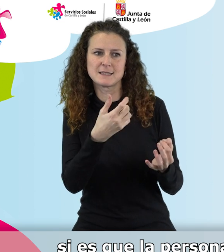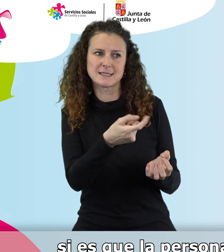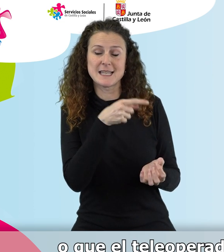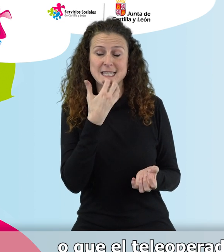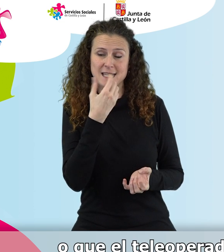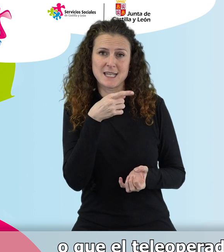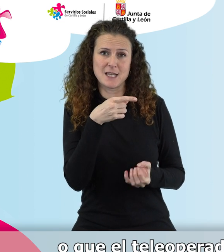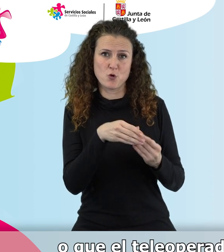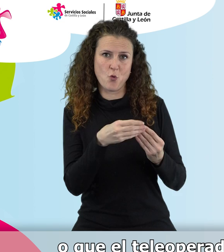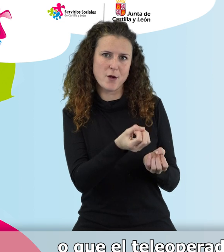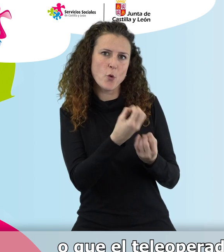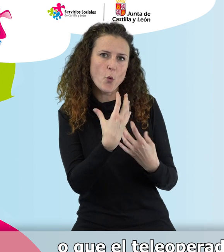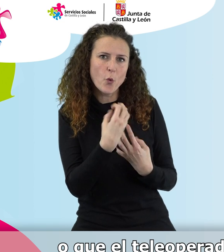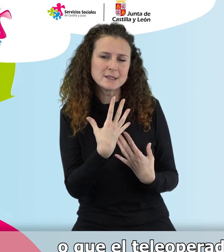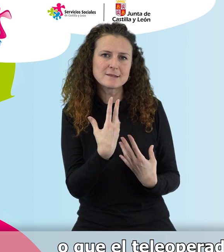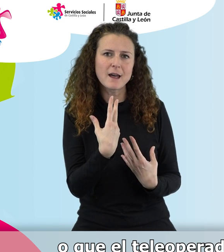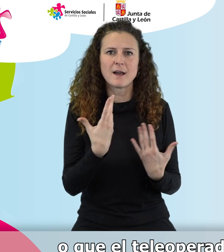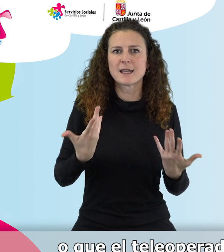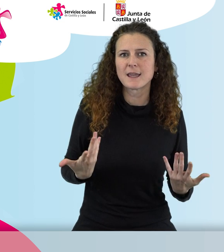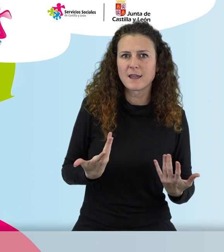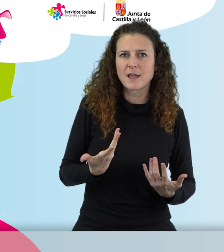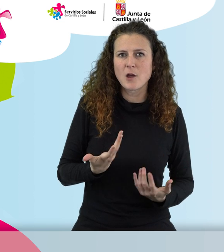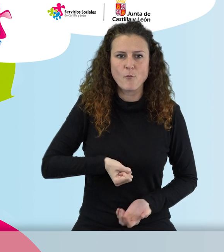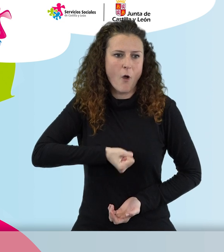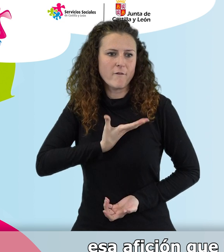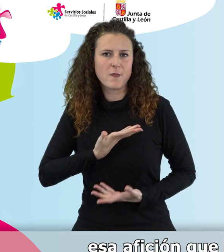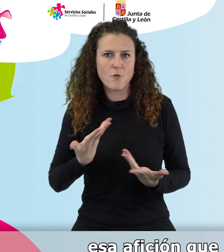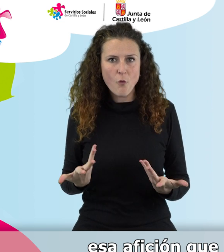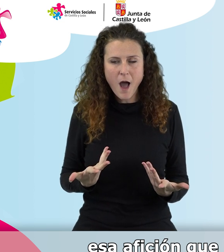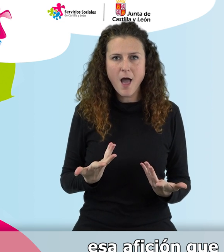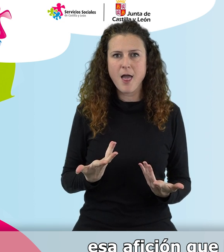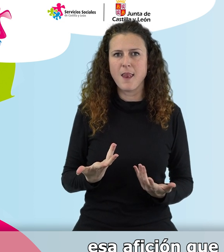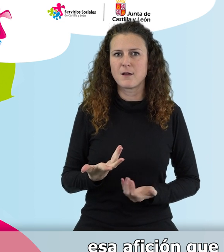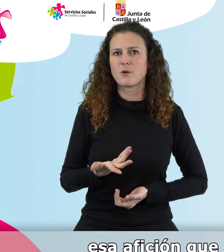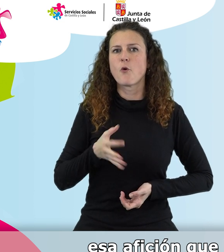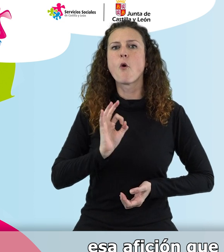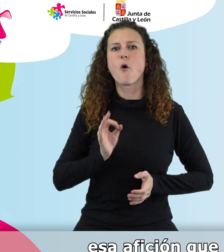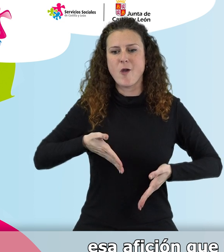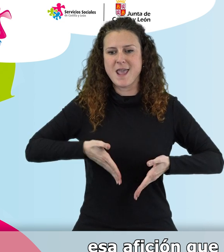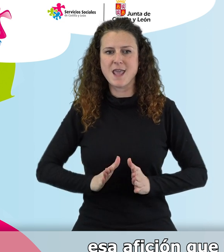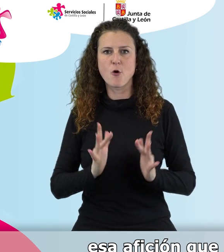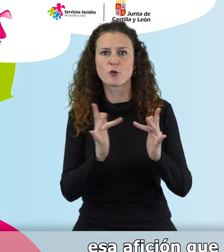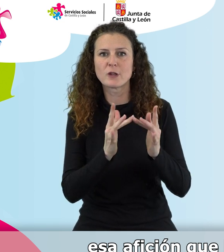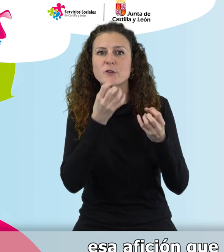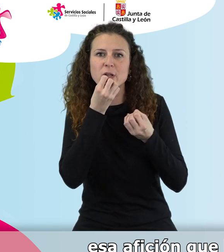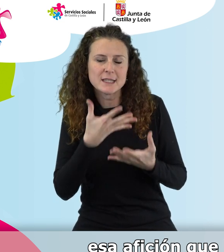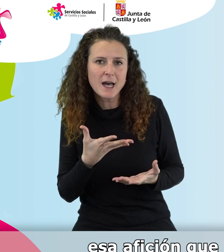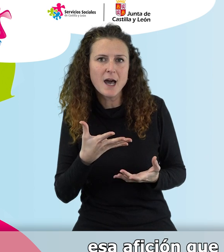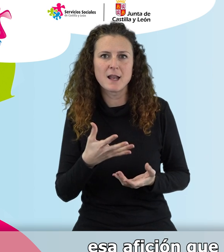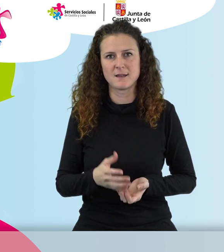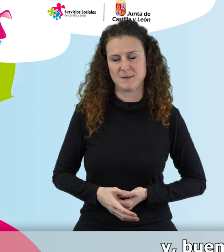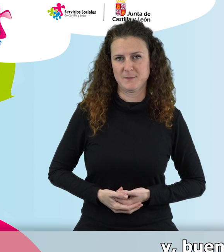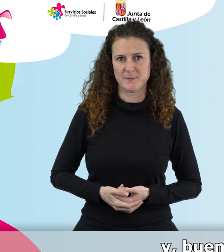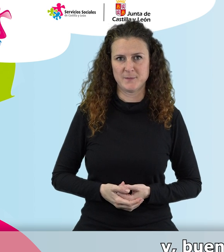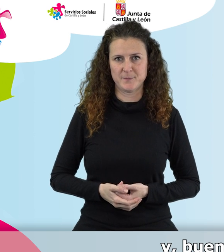ella, o que el teleoperador se interese por ese hobby. Esa afición que la persona nos ha dicho que intenta practicar